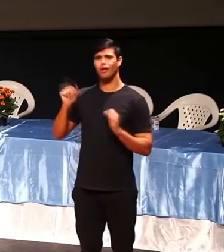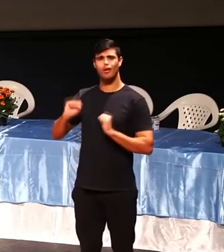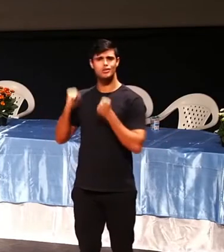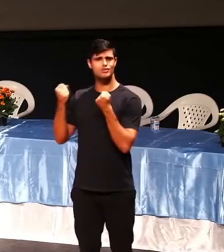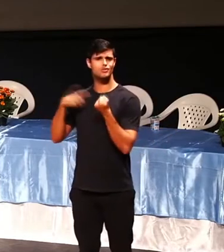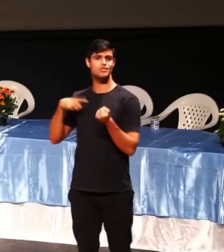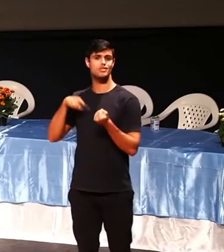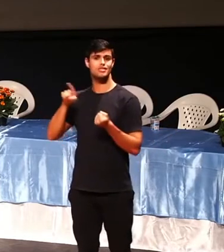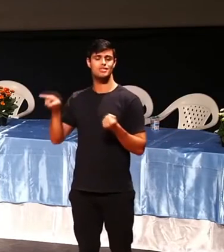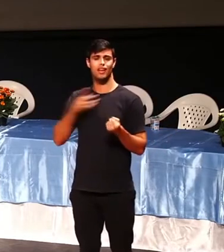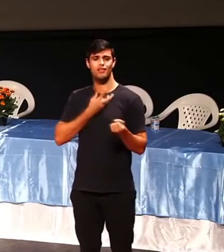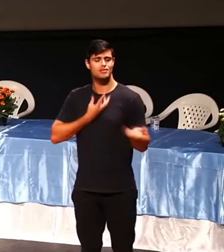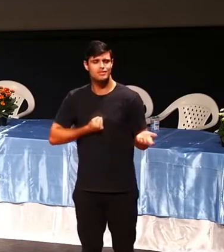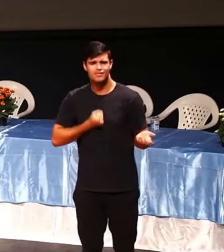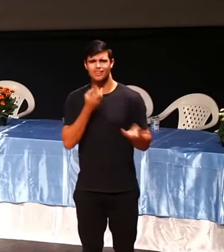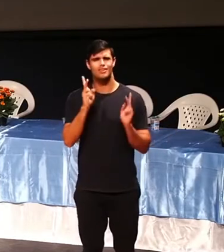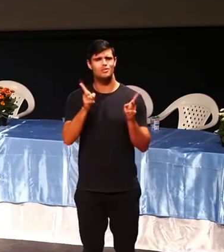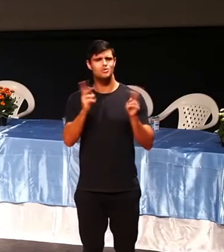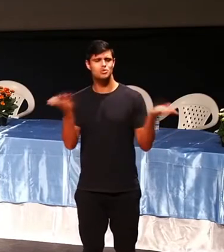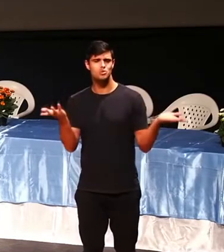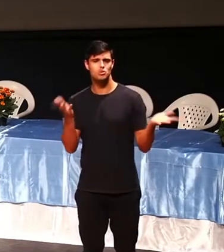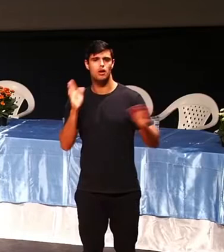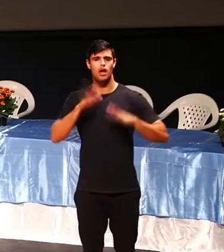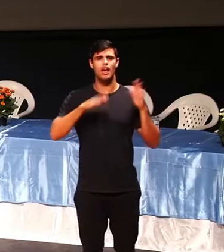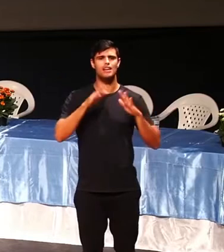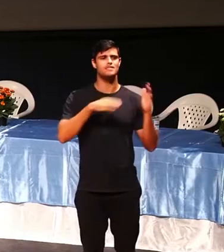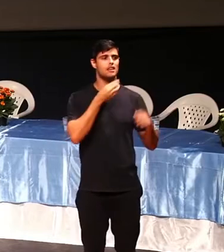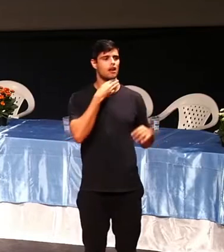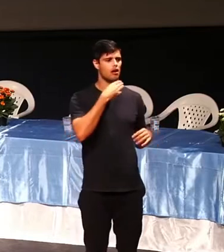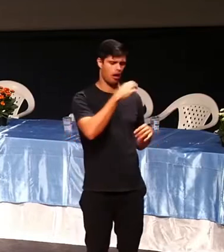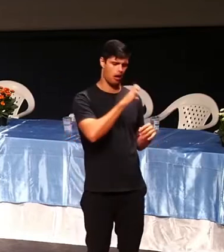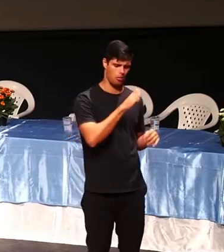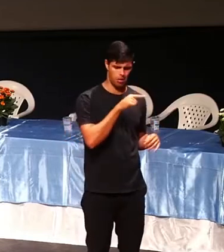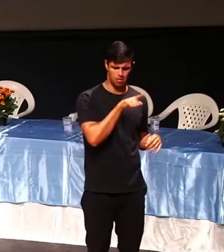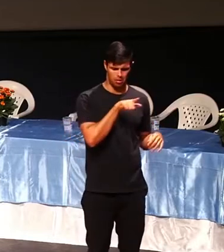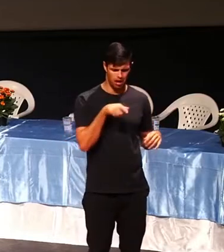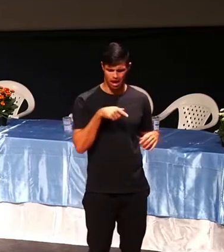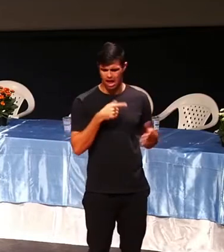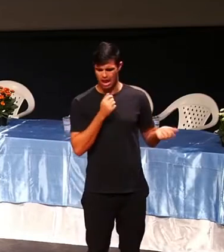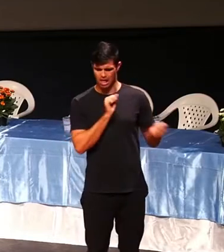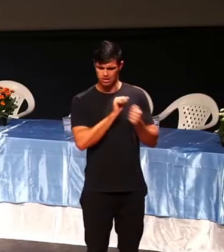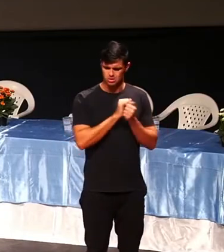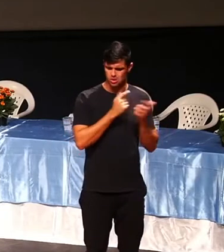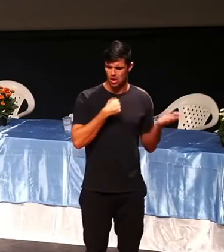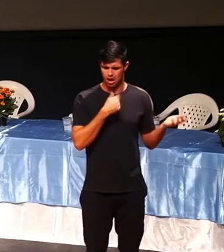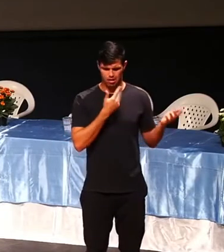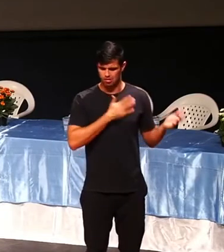Então, você que está carregando a mágoa. A mãe nem está sabendo. Ah, mas eu contei para ela.